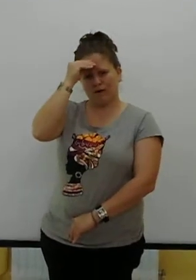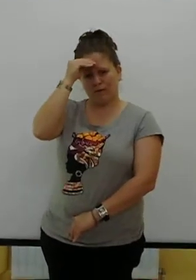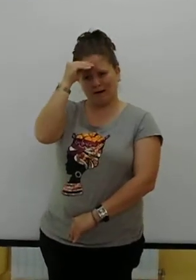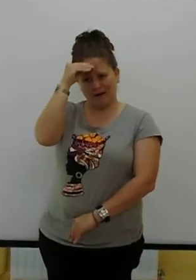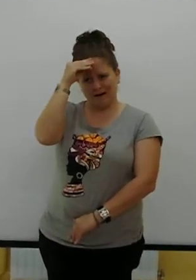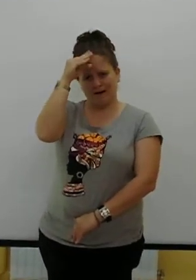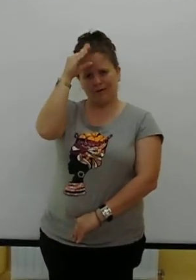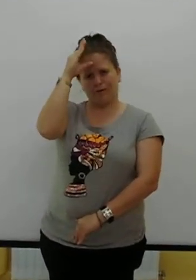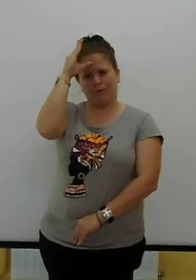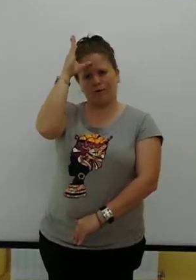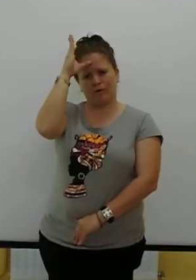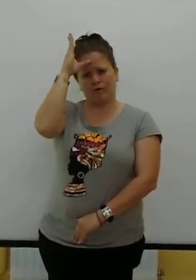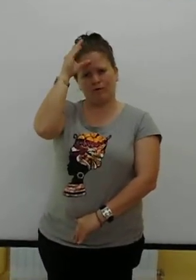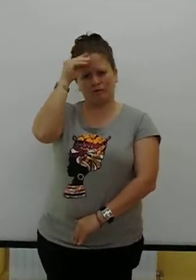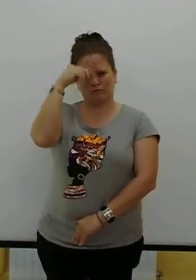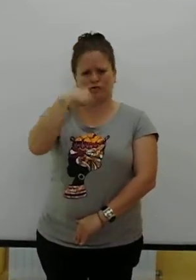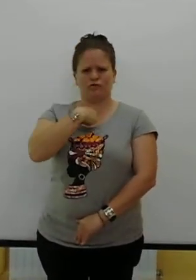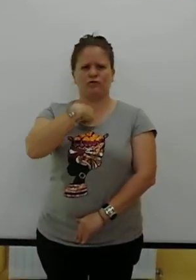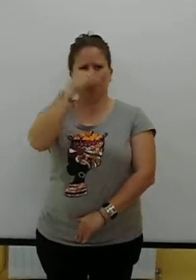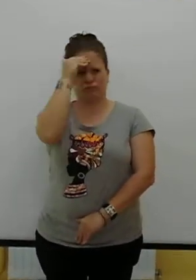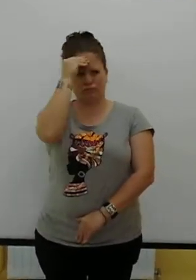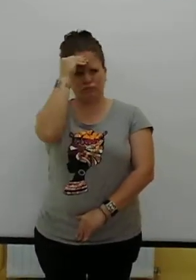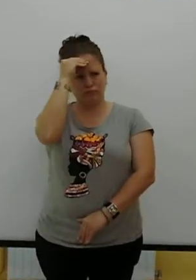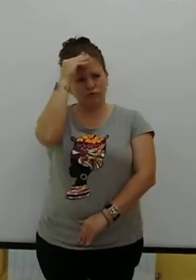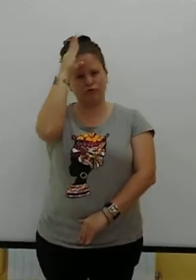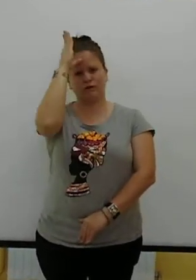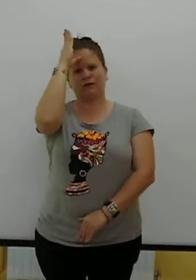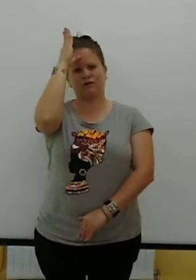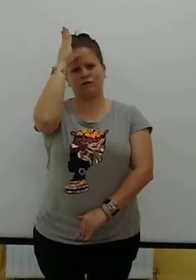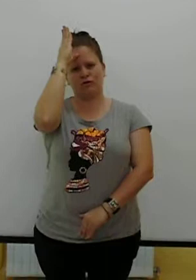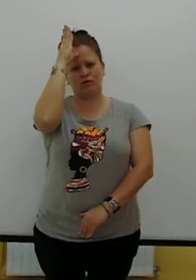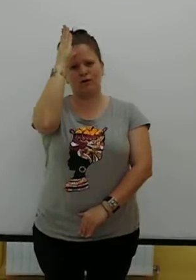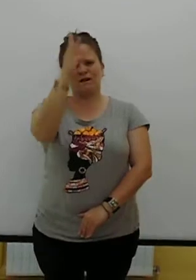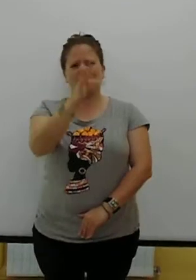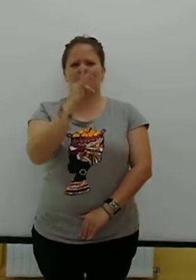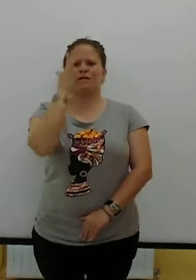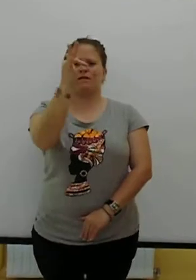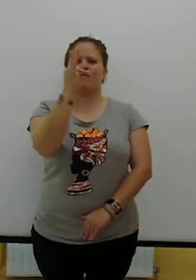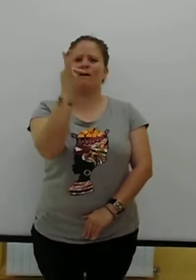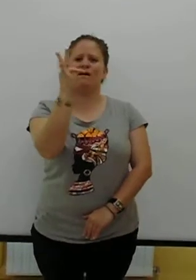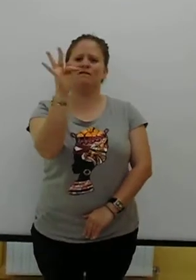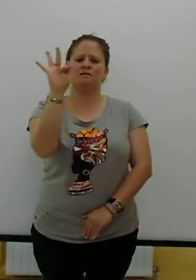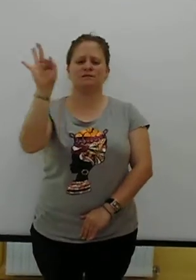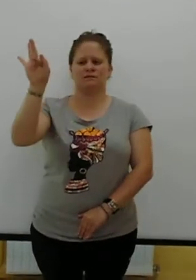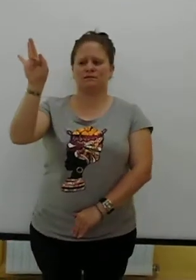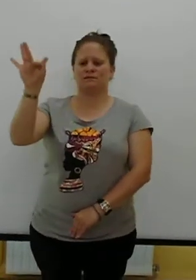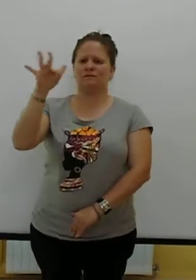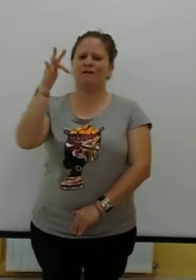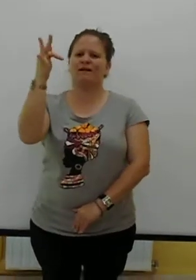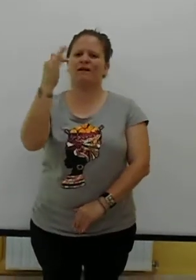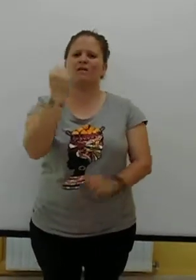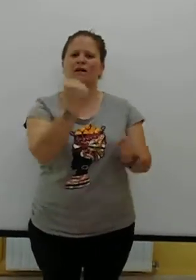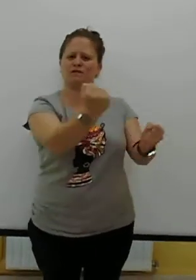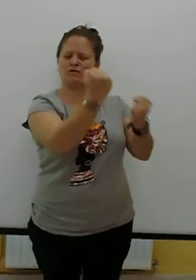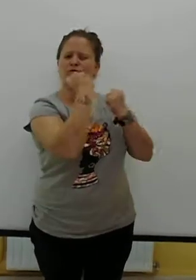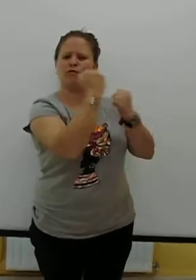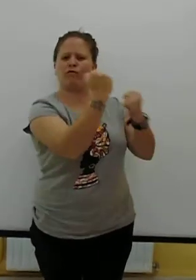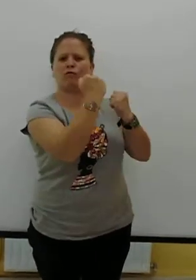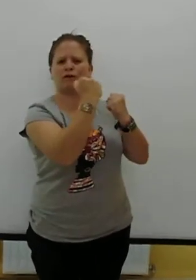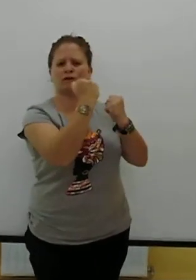animo aquí y la abrimo poco a poco Yo soy listo y además, además, fuerte